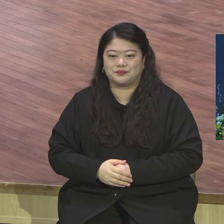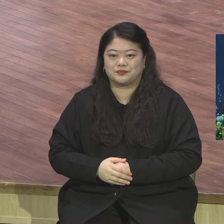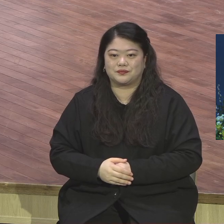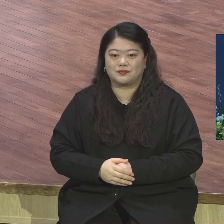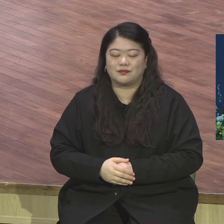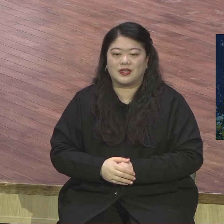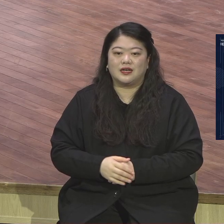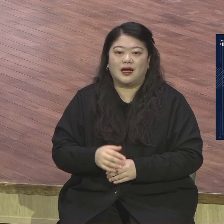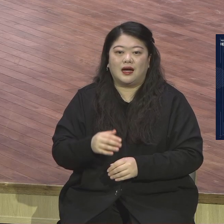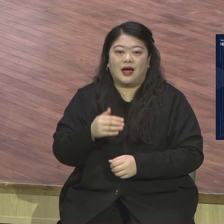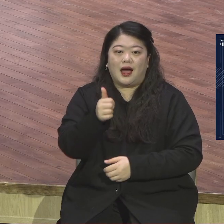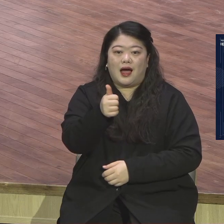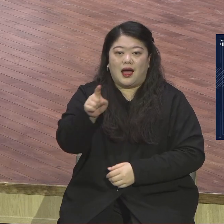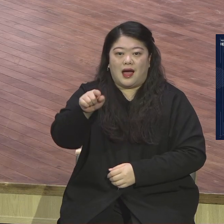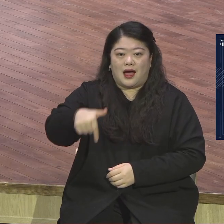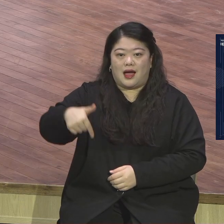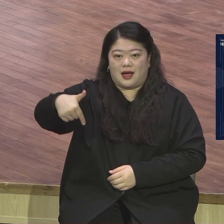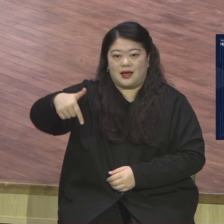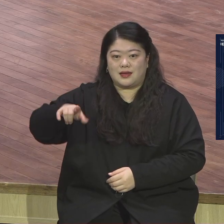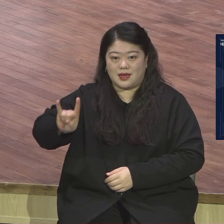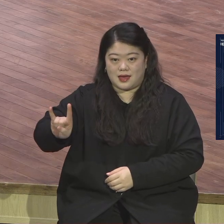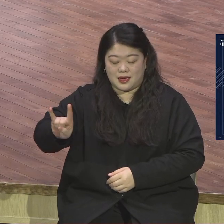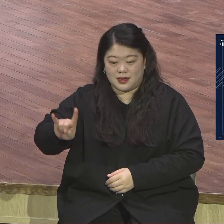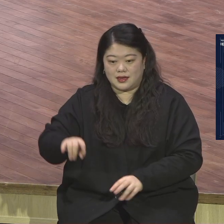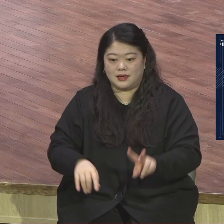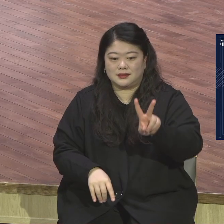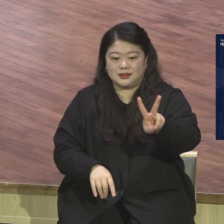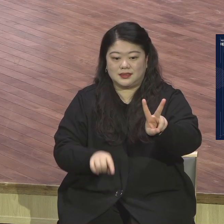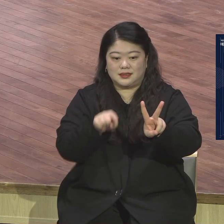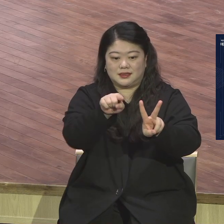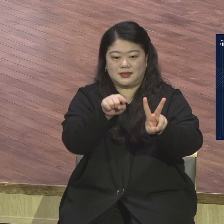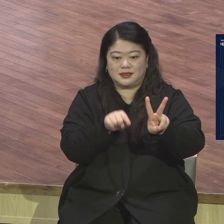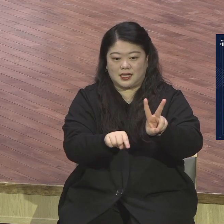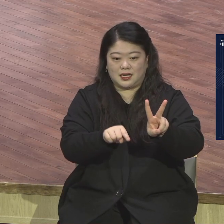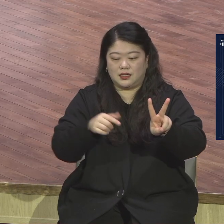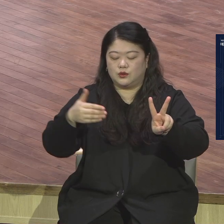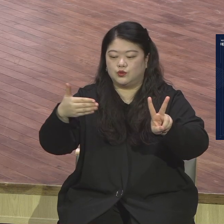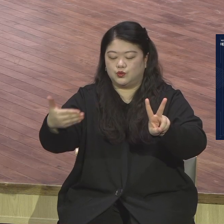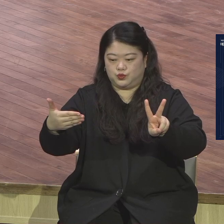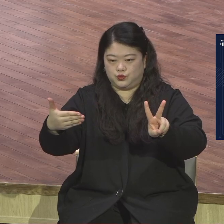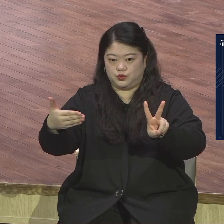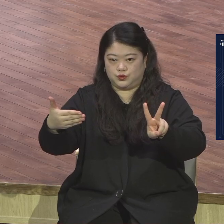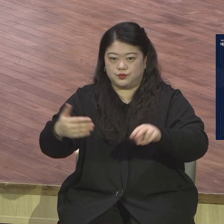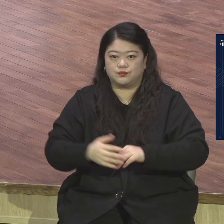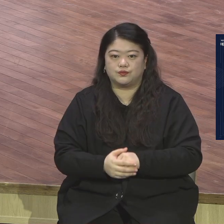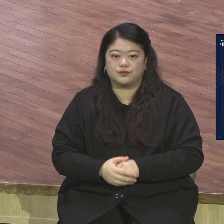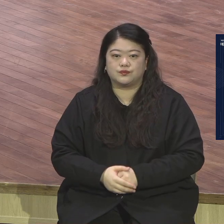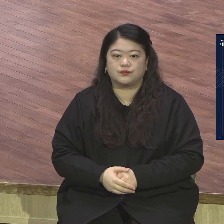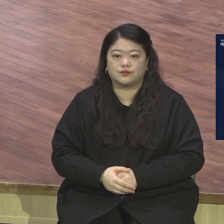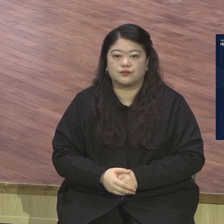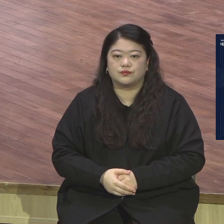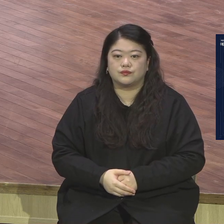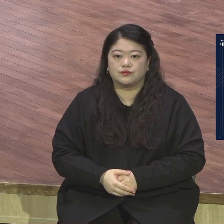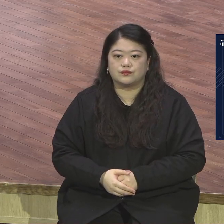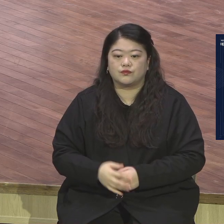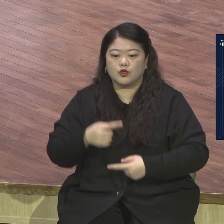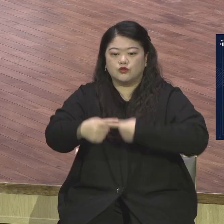밖에서 2장 9절입니다. 밖에서 2장 9절 한 절을 여러분 같이 우리